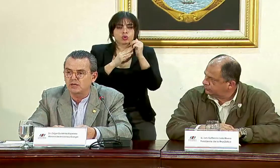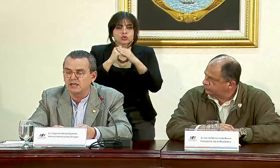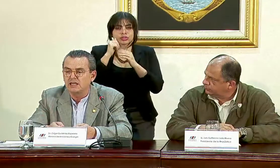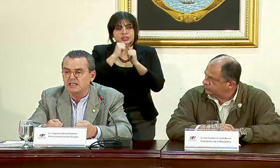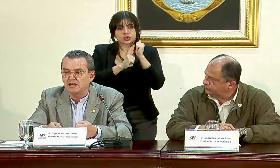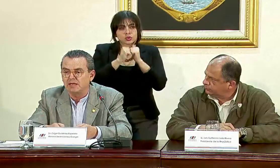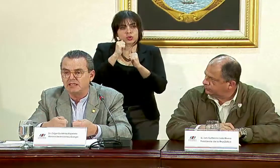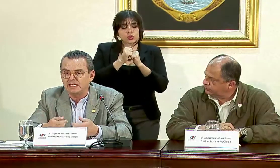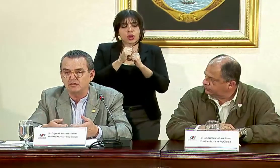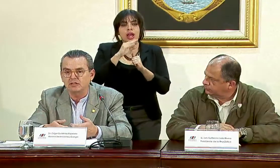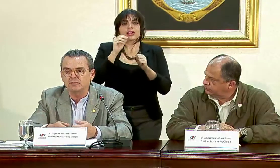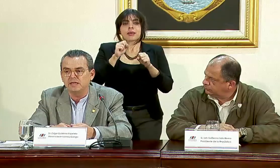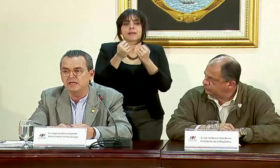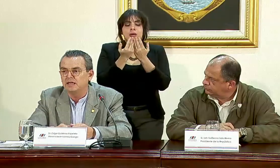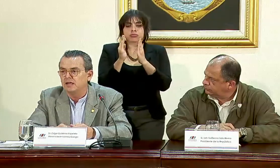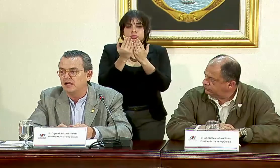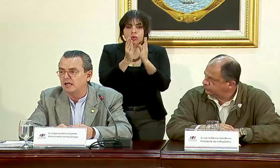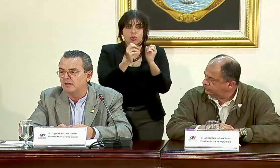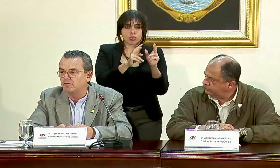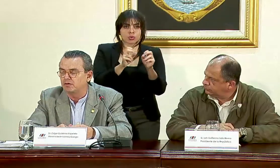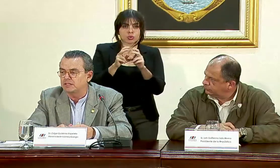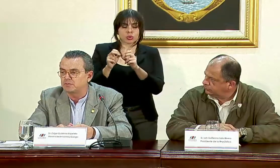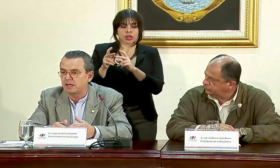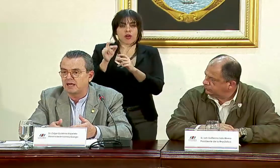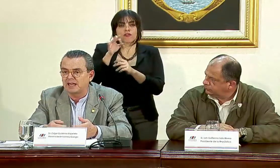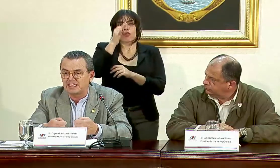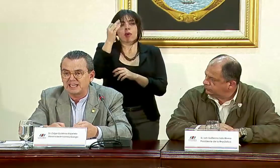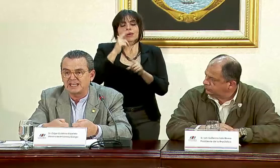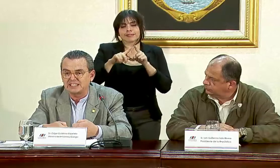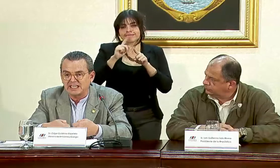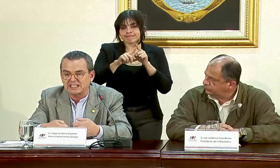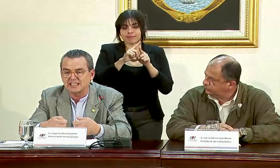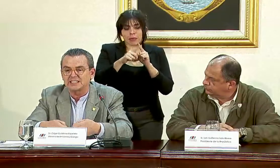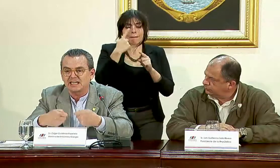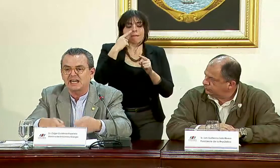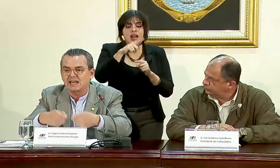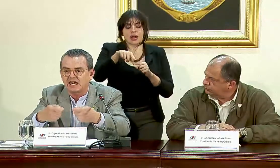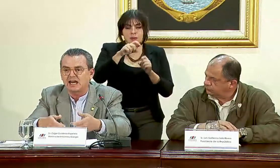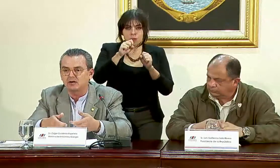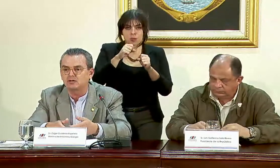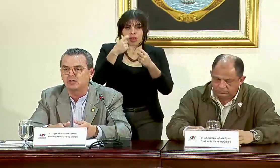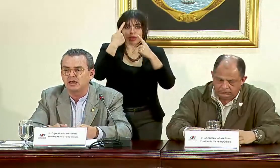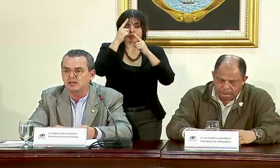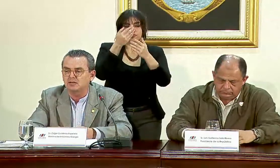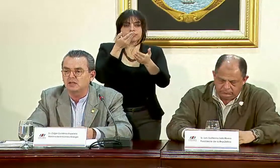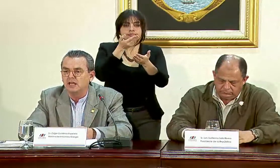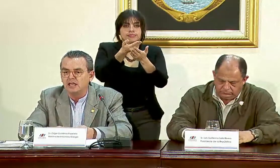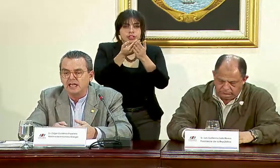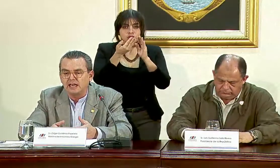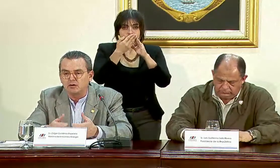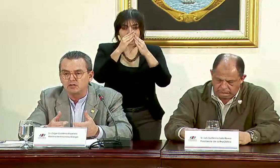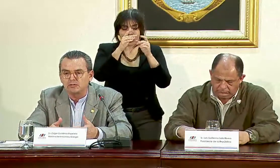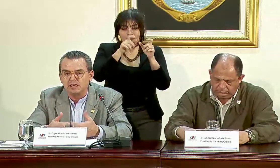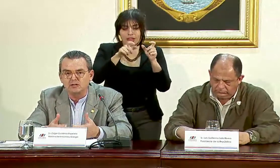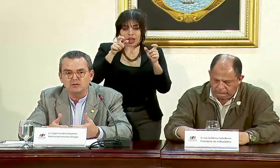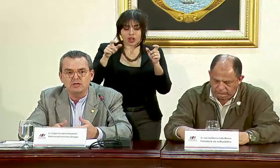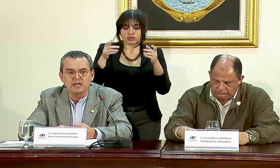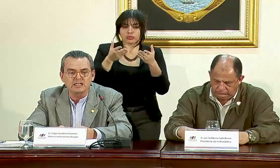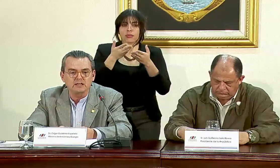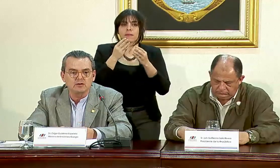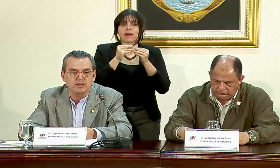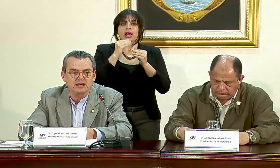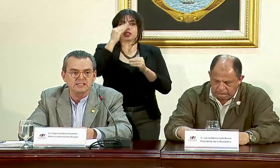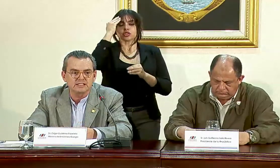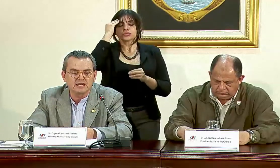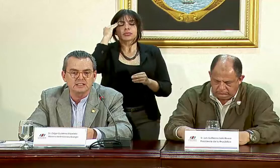infraestructura y habilitando también formas para hacer llegar a los ciudadanos el conocimiento